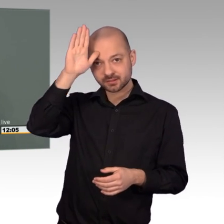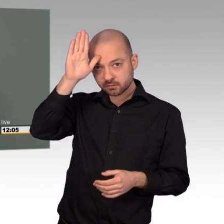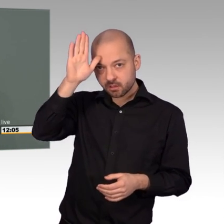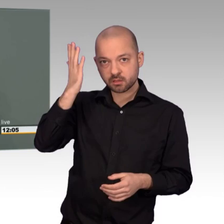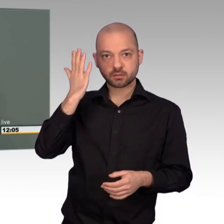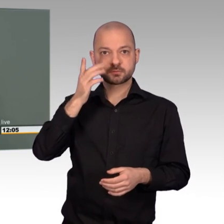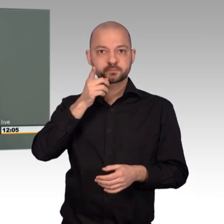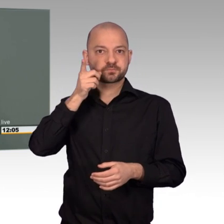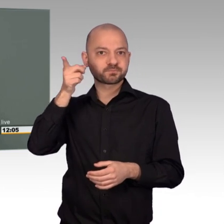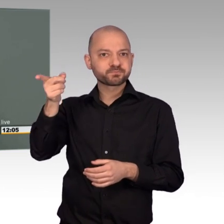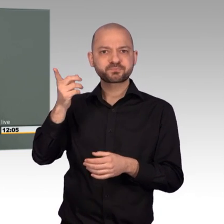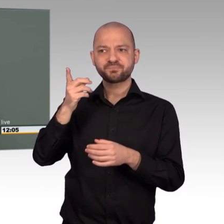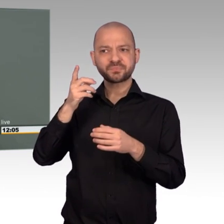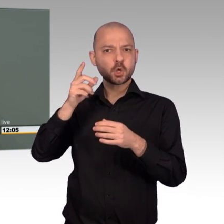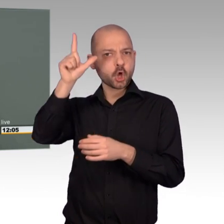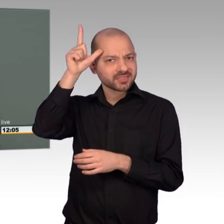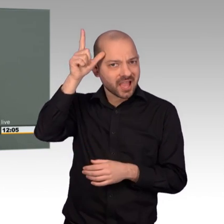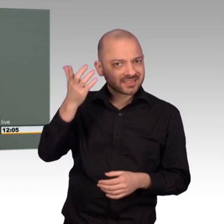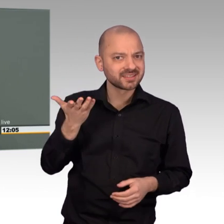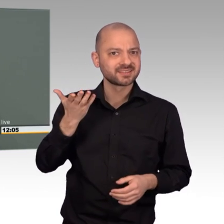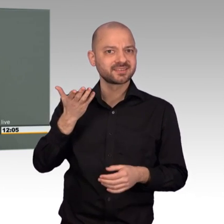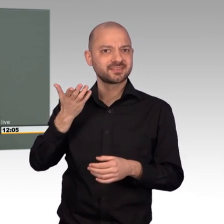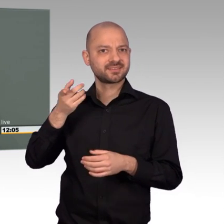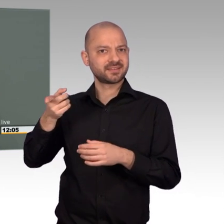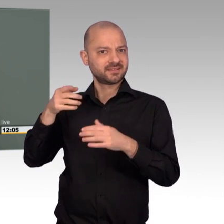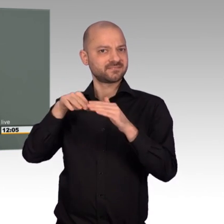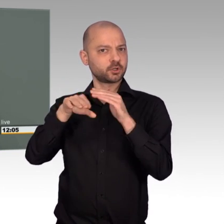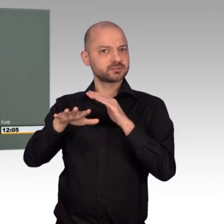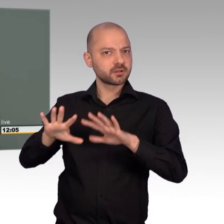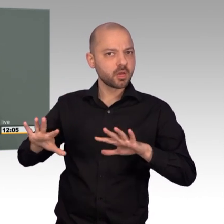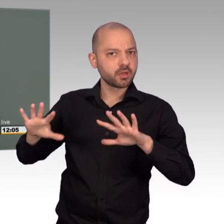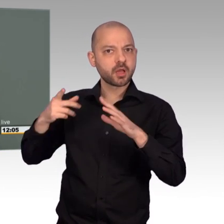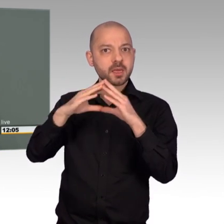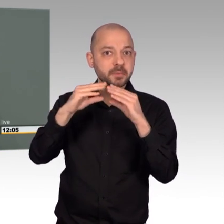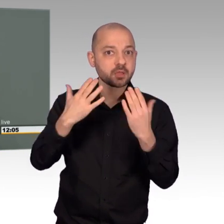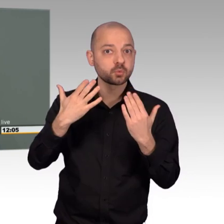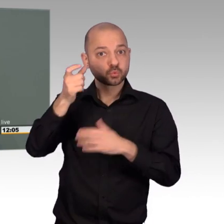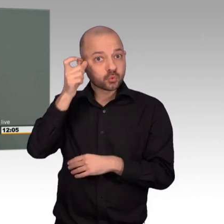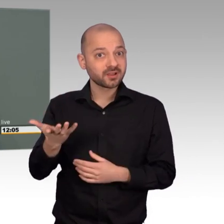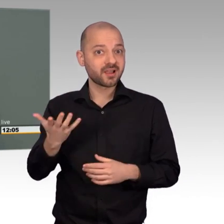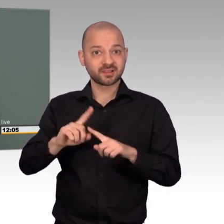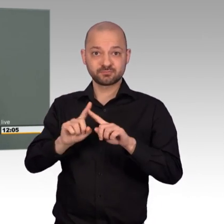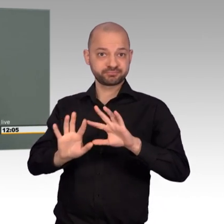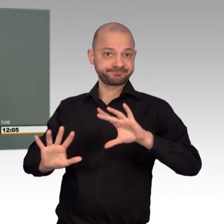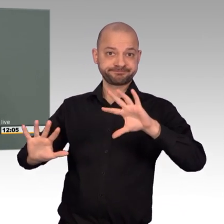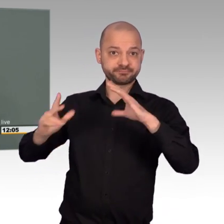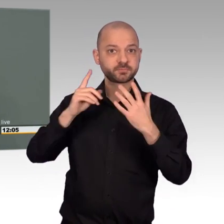ernähren und medizinisch zu versorgen. Die Zerstörung ist Folge von Kampfhandlungen, direkt durch Bomben,